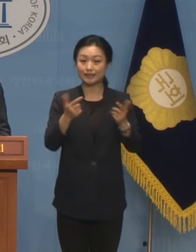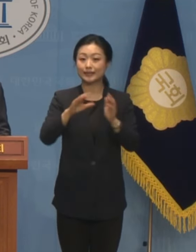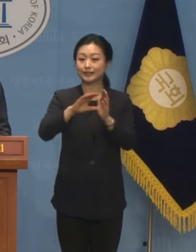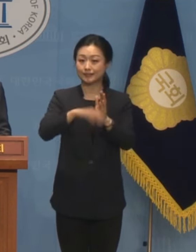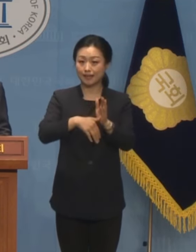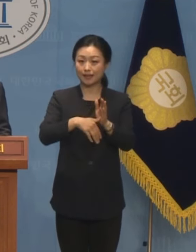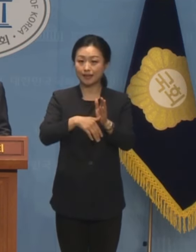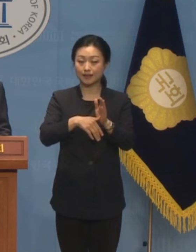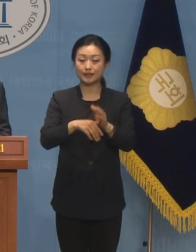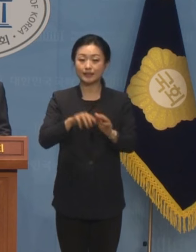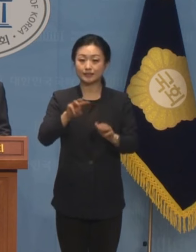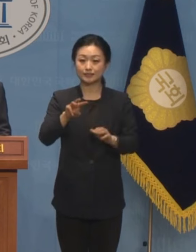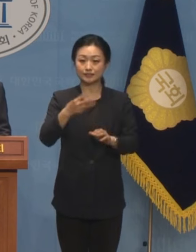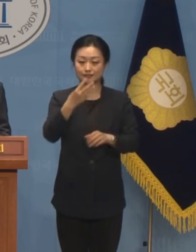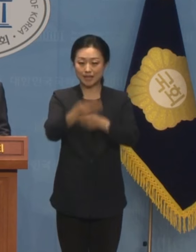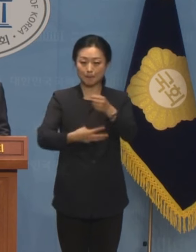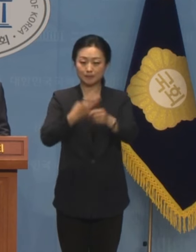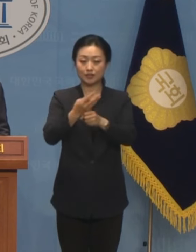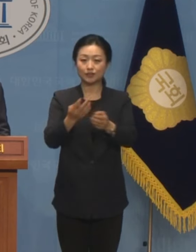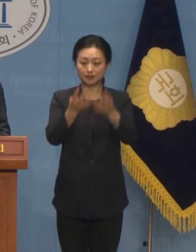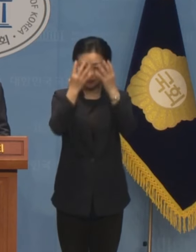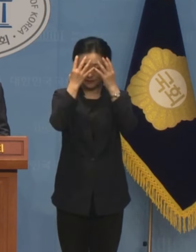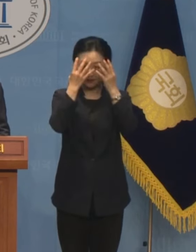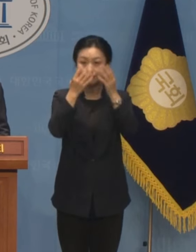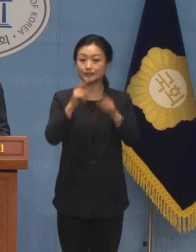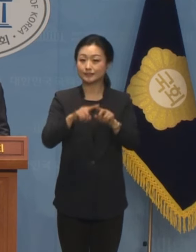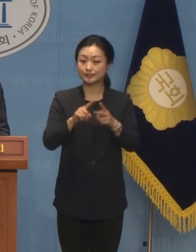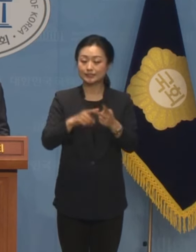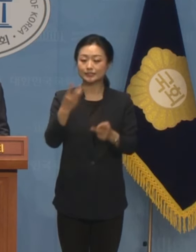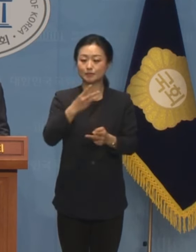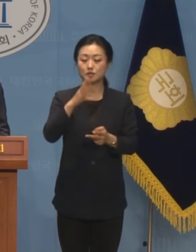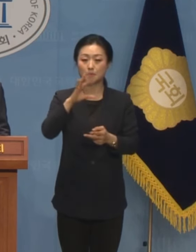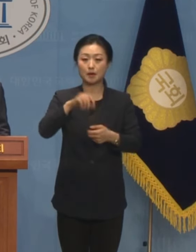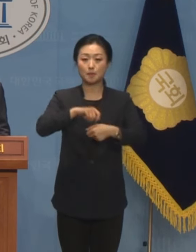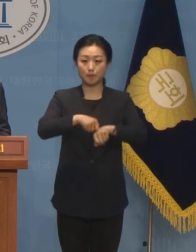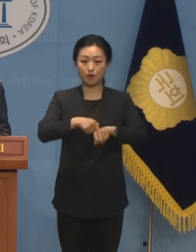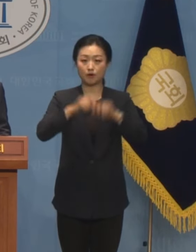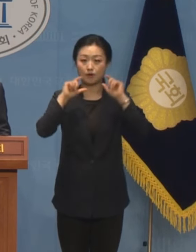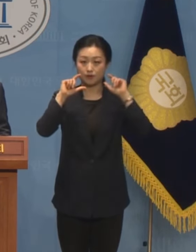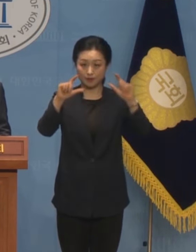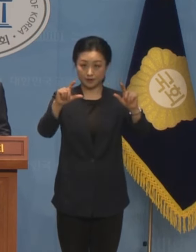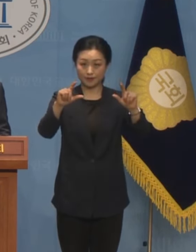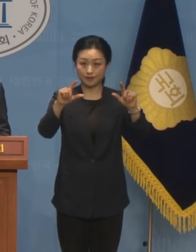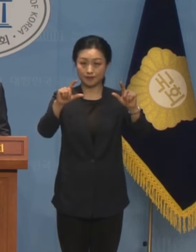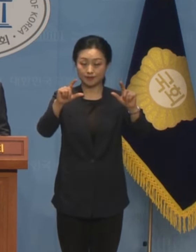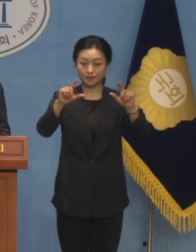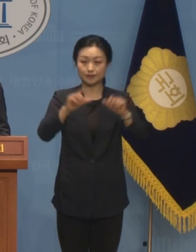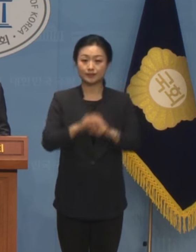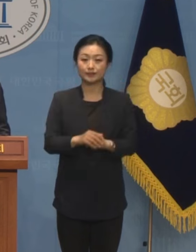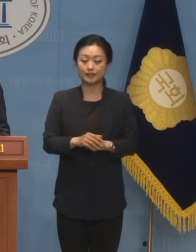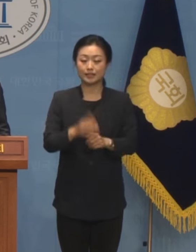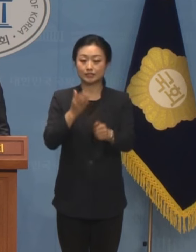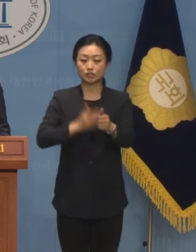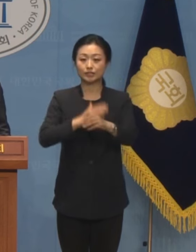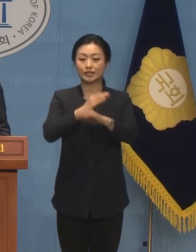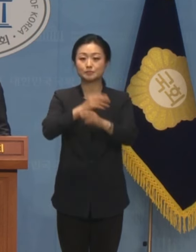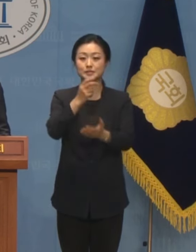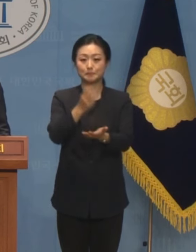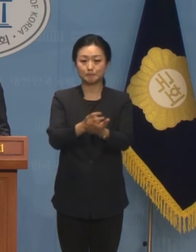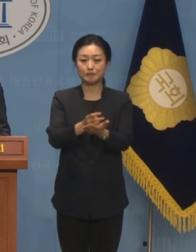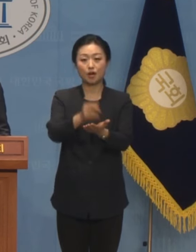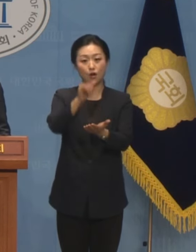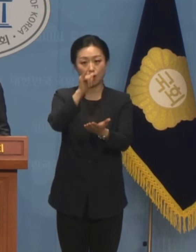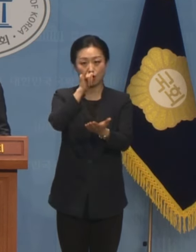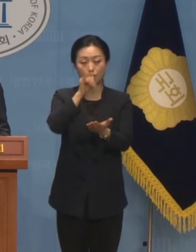경우에는 3년 이하의 징역 또는 3천만 원 이하의 벌금에 차하도록 청탁금지법에 규정이